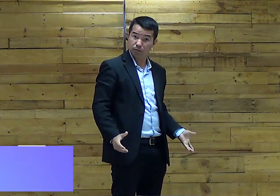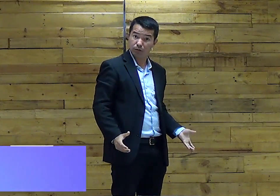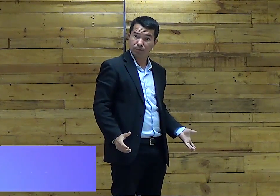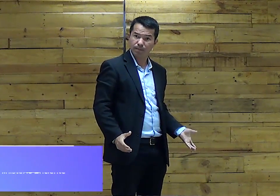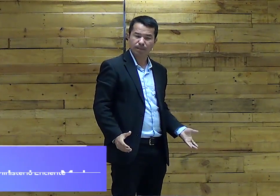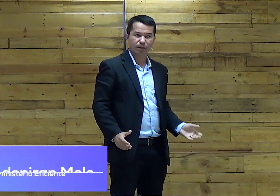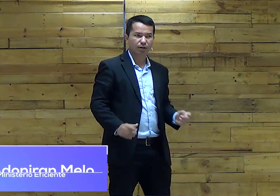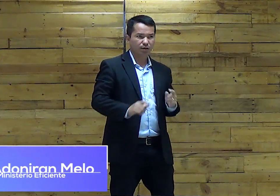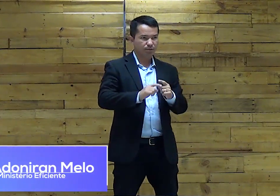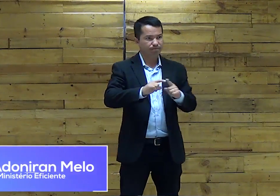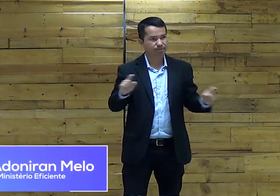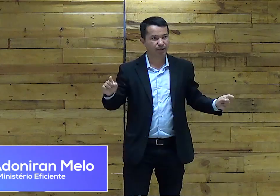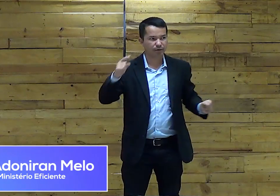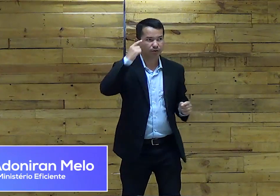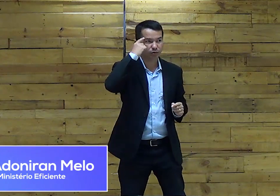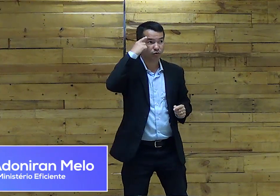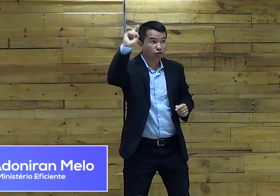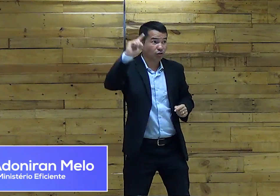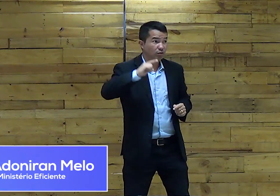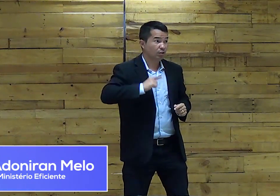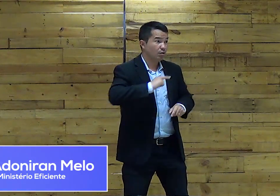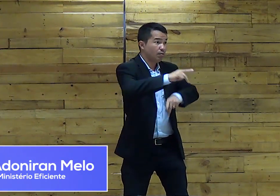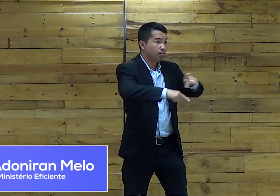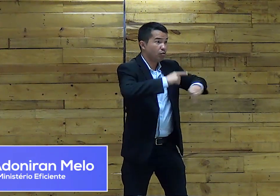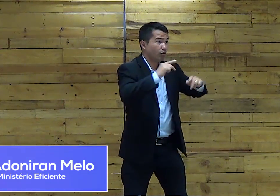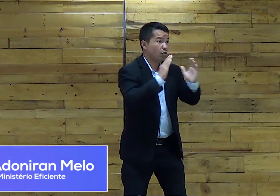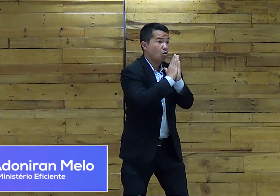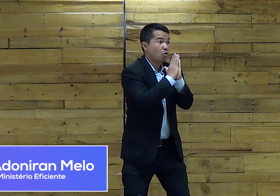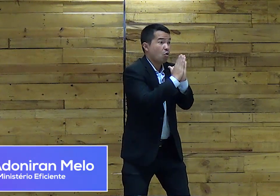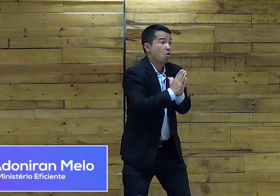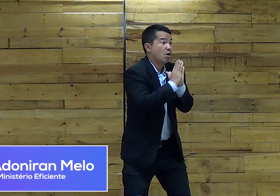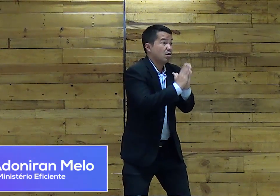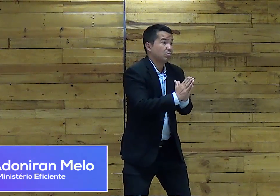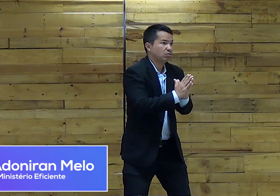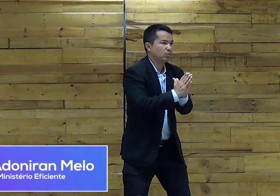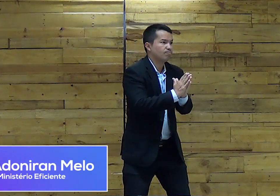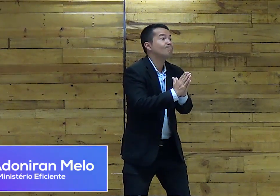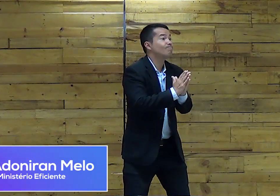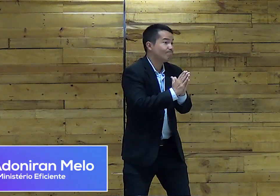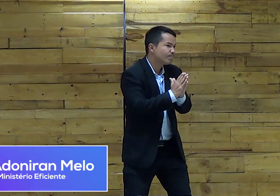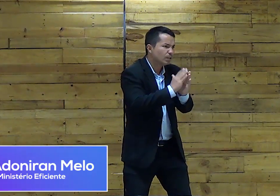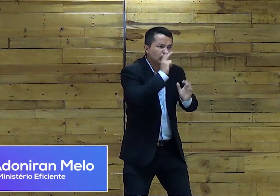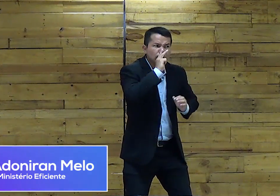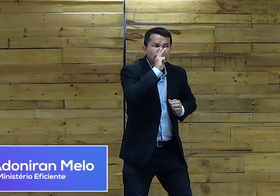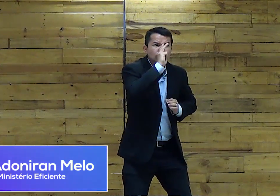um povo escravo Mas um dia Esse povo